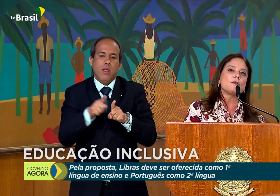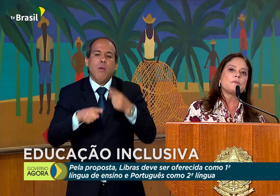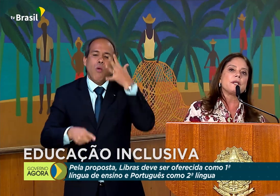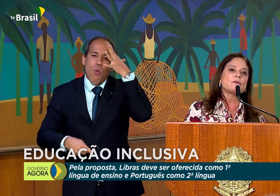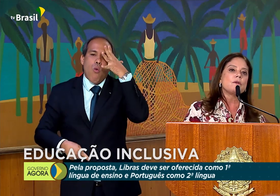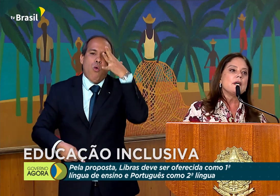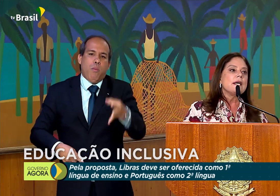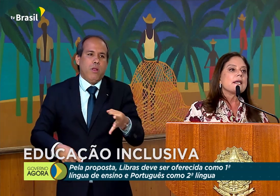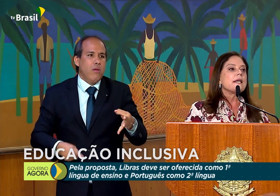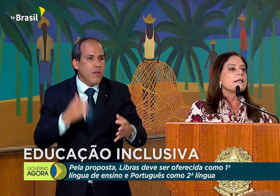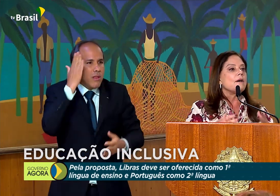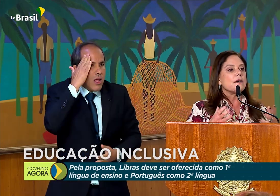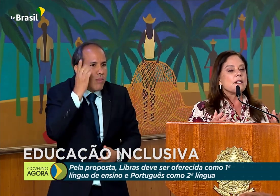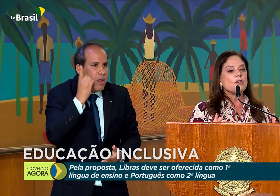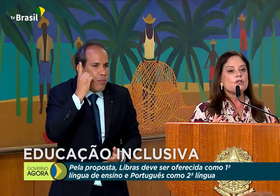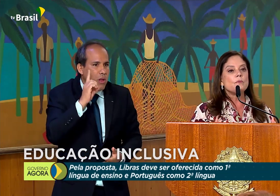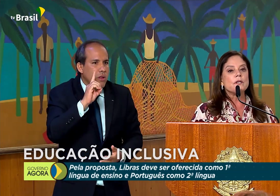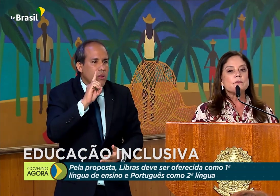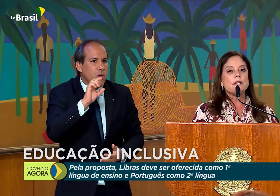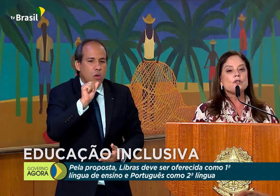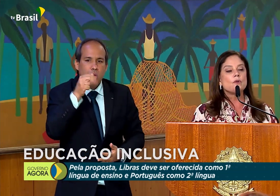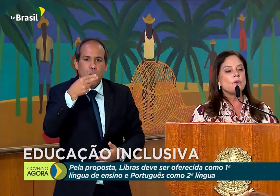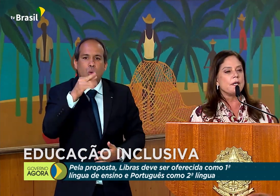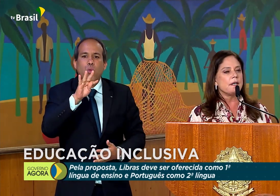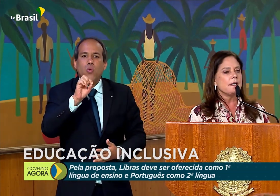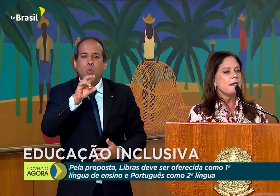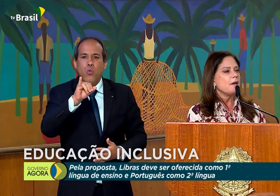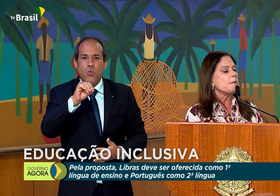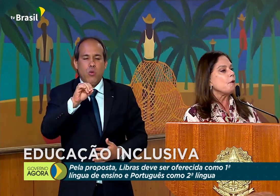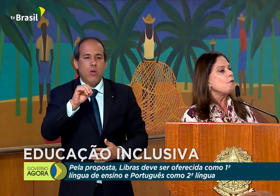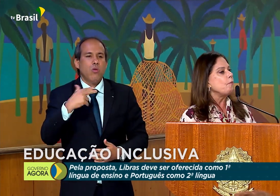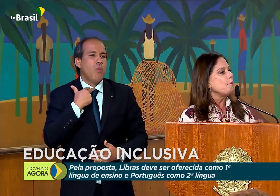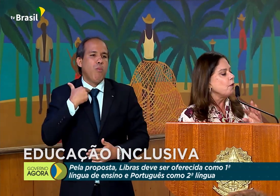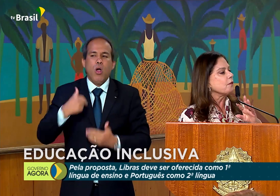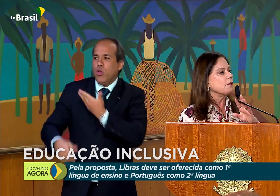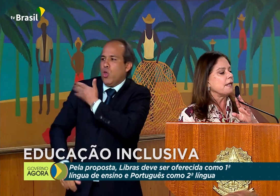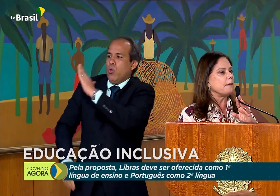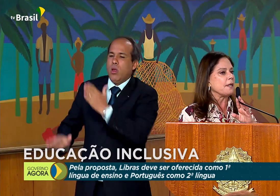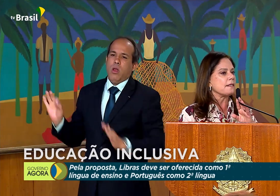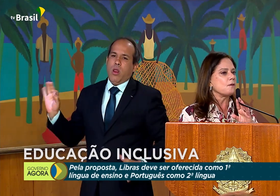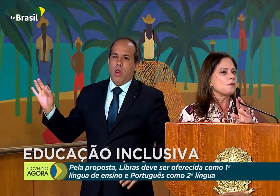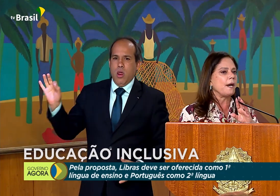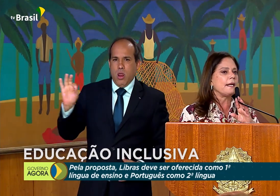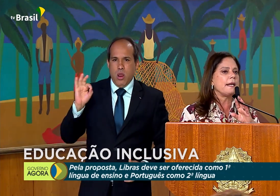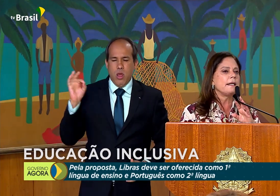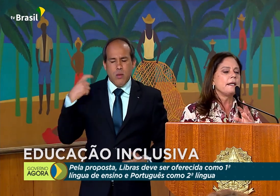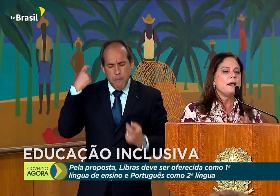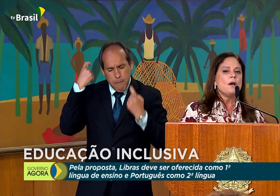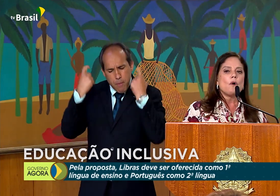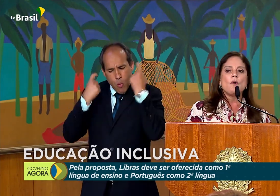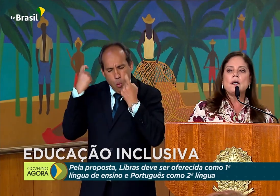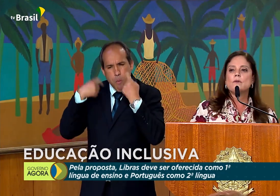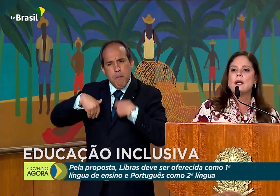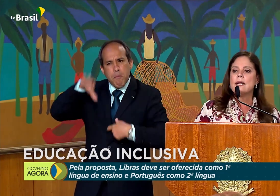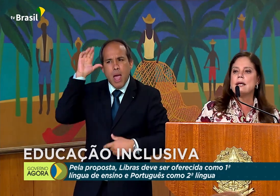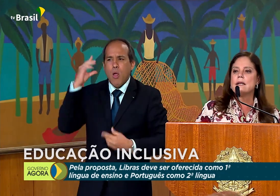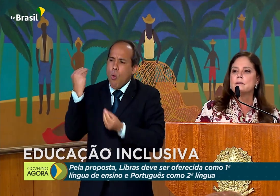Antônio Brito, que nós não podemos excluir. Eu me preocupo muito na elaboração de uma lei, quando a lei